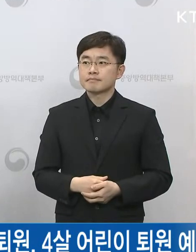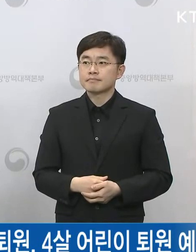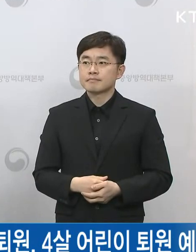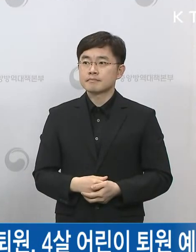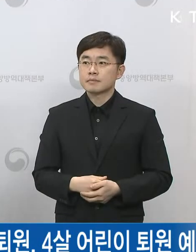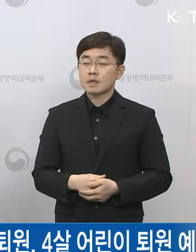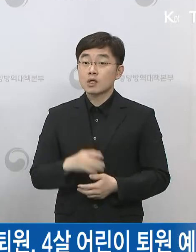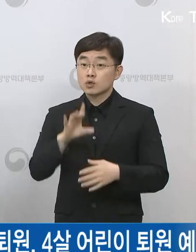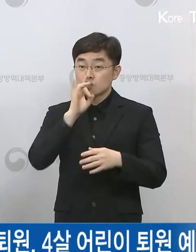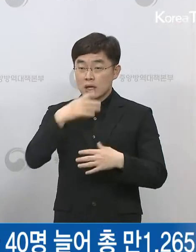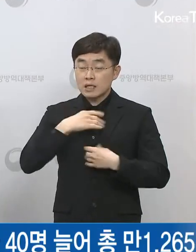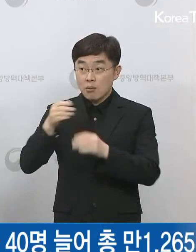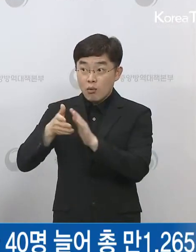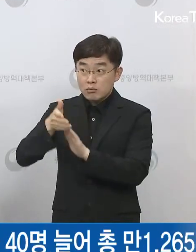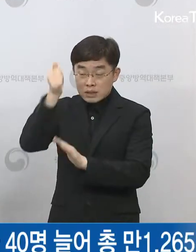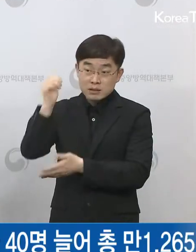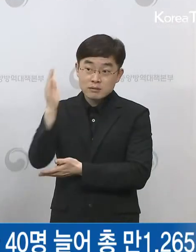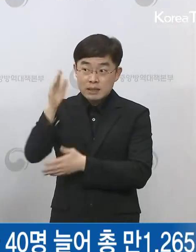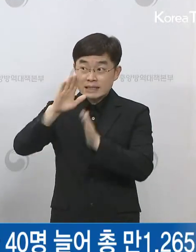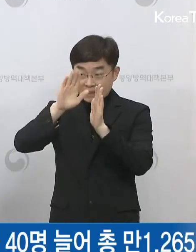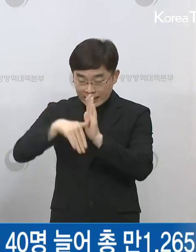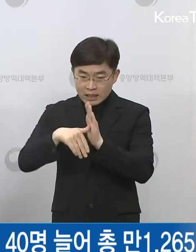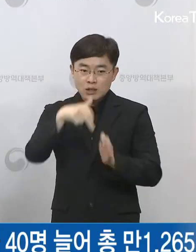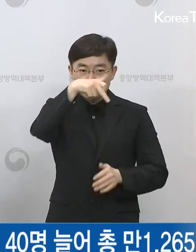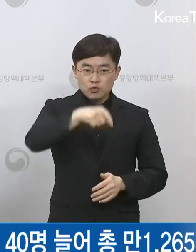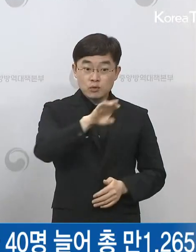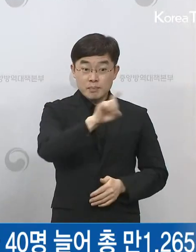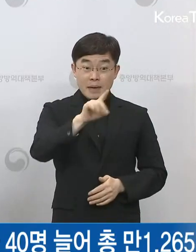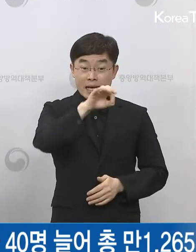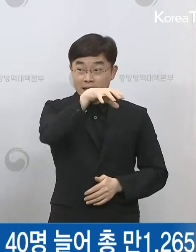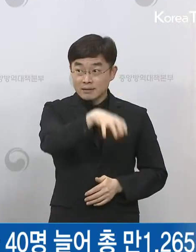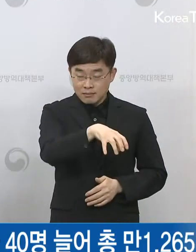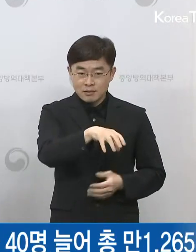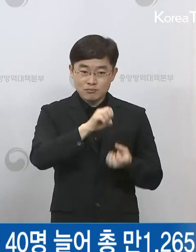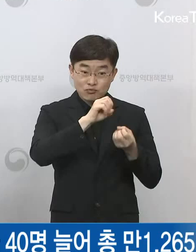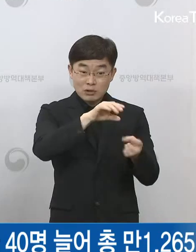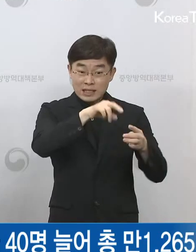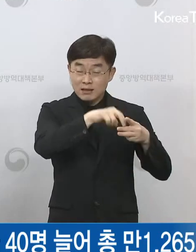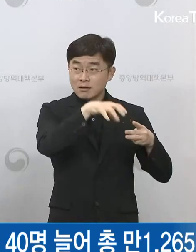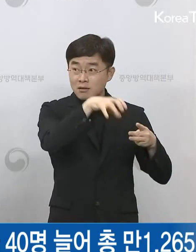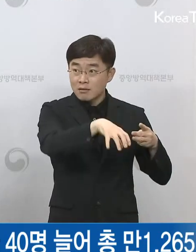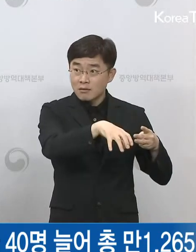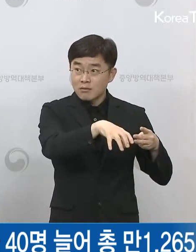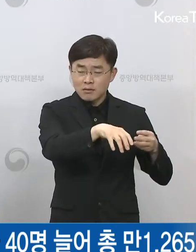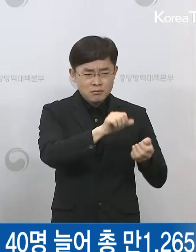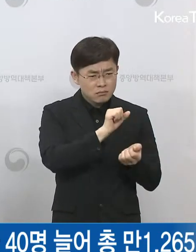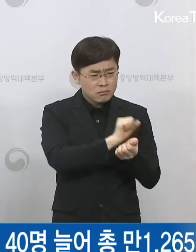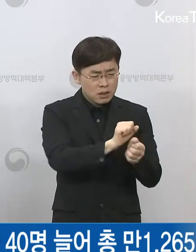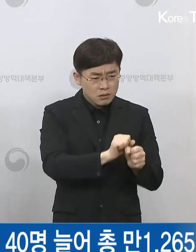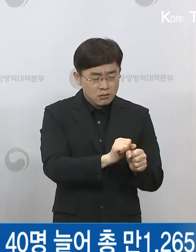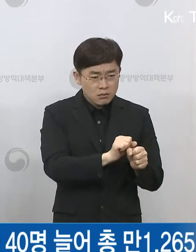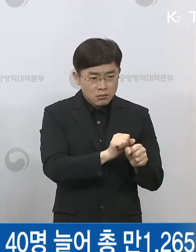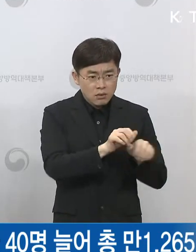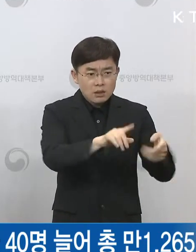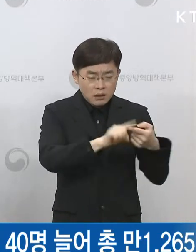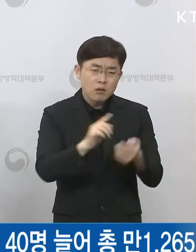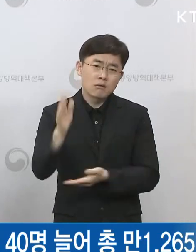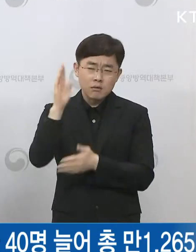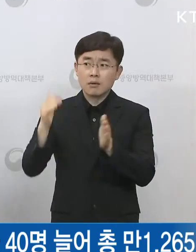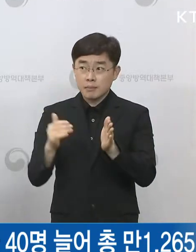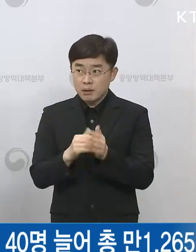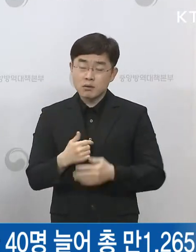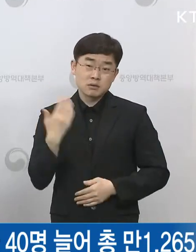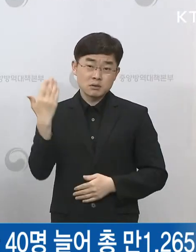중대본에서 쿠팡 9천 물류센터 관련해서 이태원 클럽 사건 초기부터 확진자가